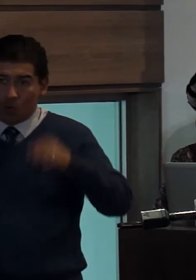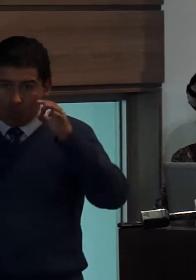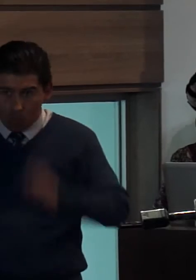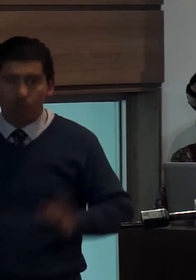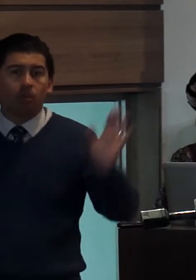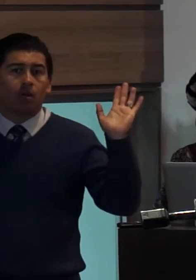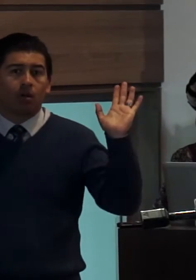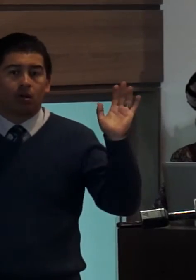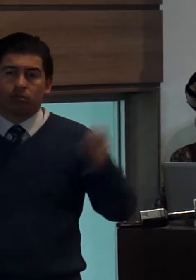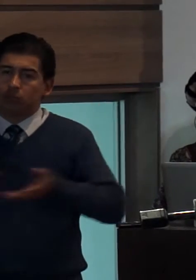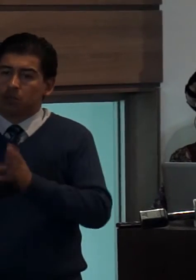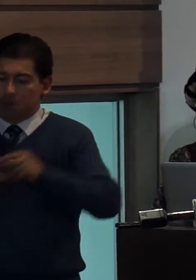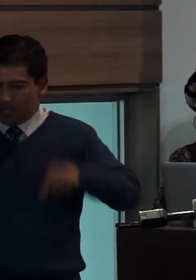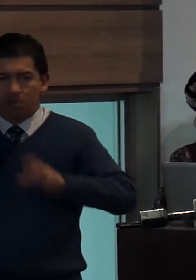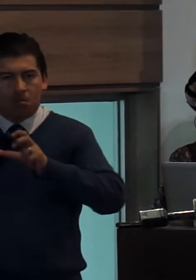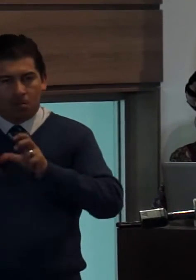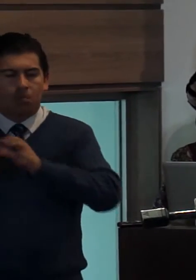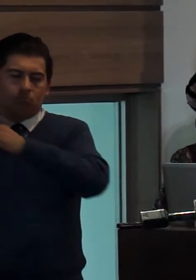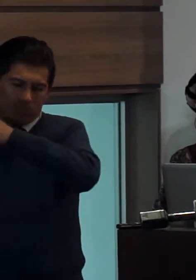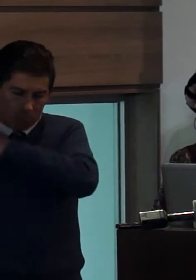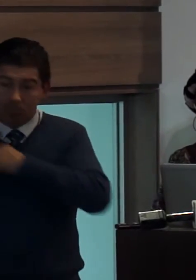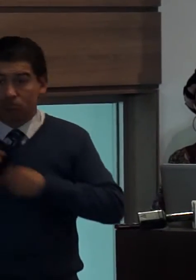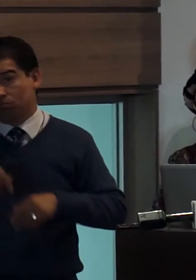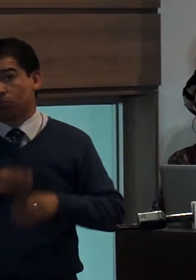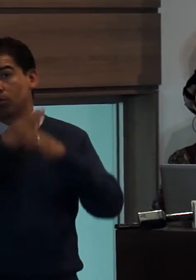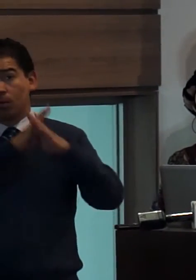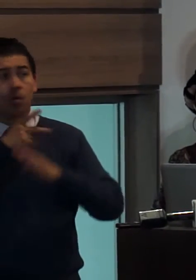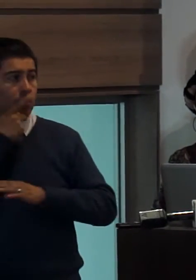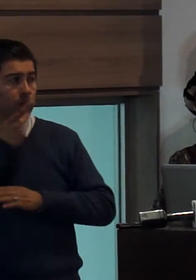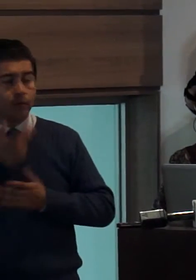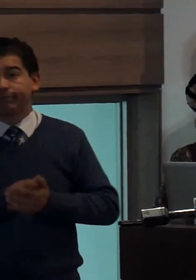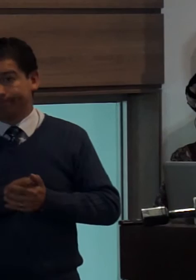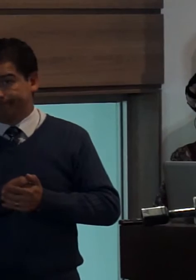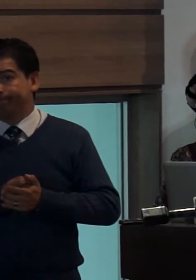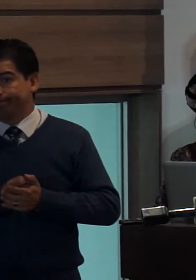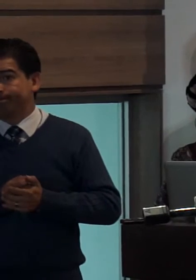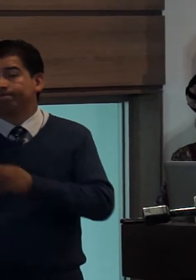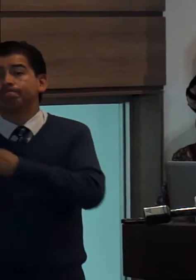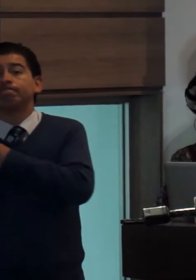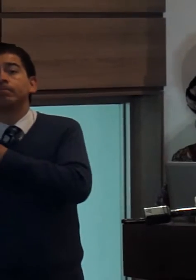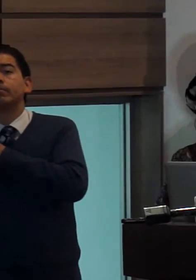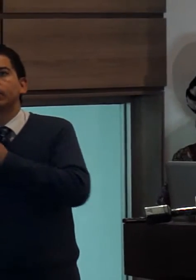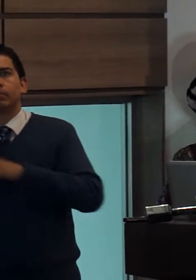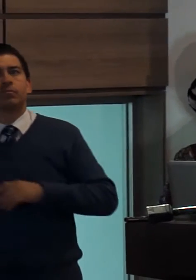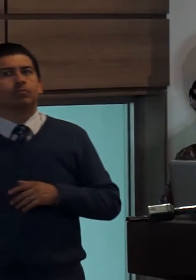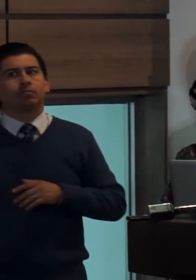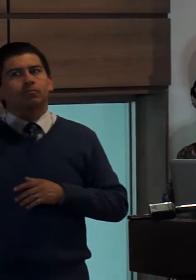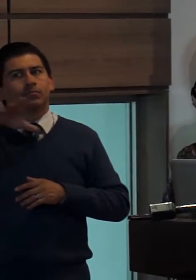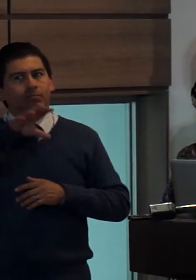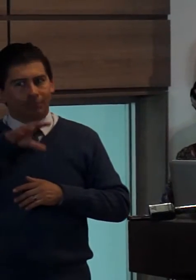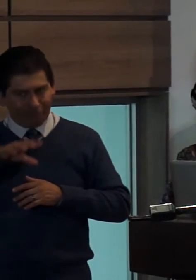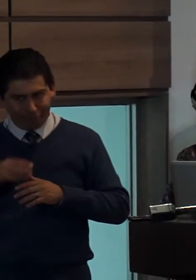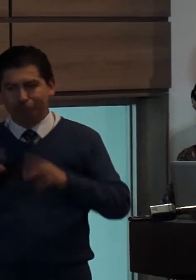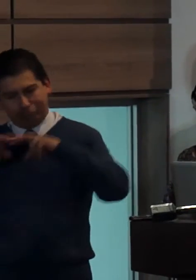parte del rol como Estado ahora como Defensoría del Pueblo y como CORDICOM que decidimos sentarnos en la mesa